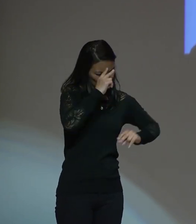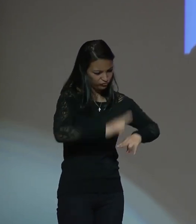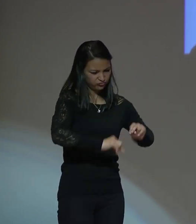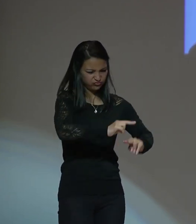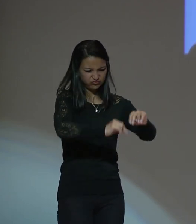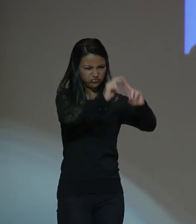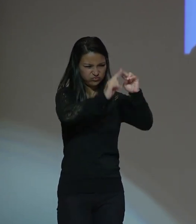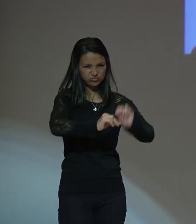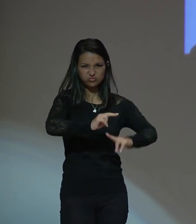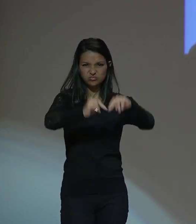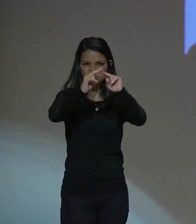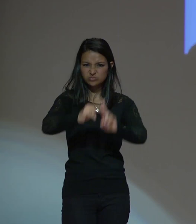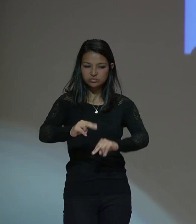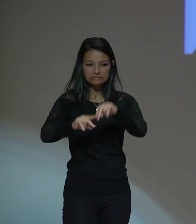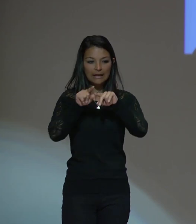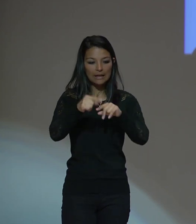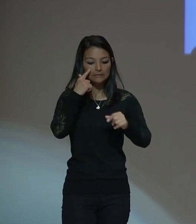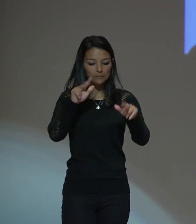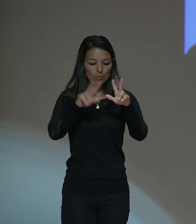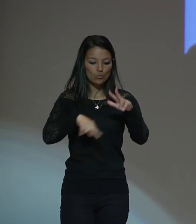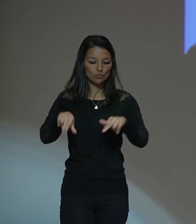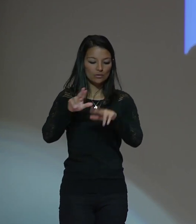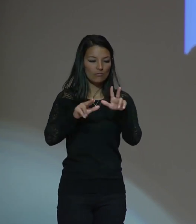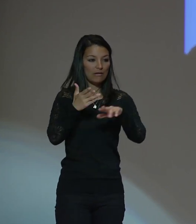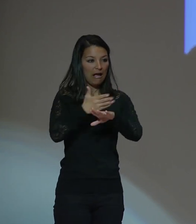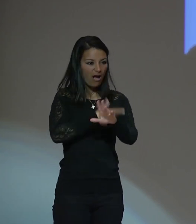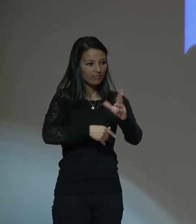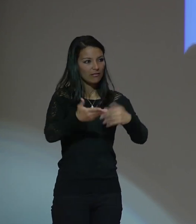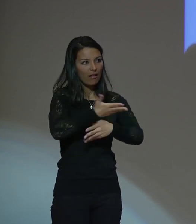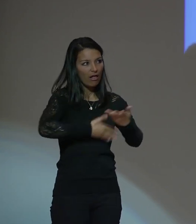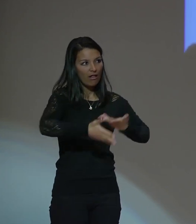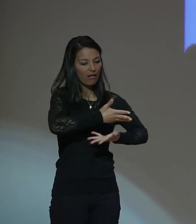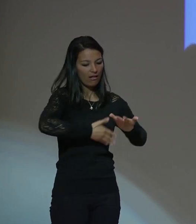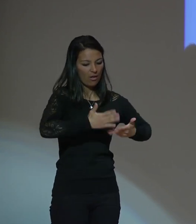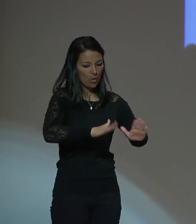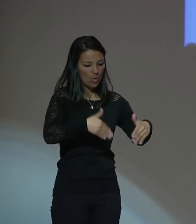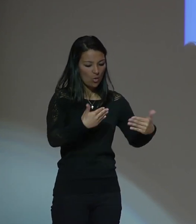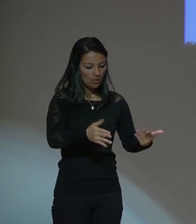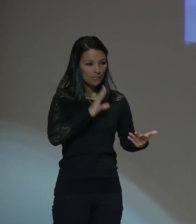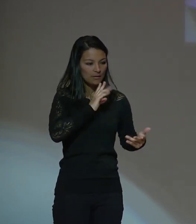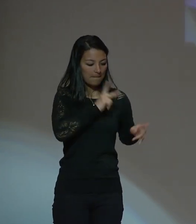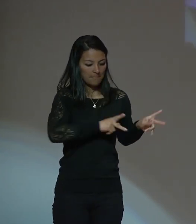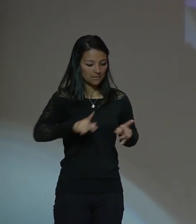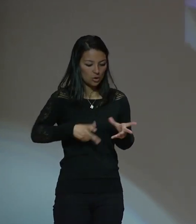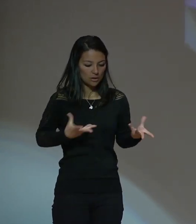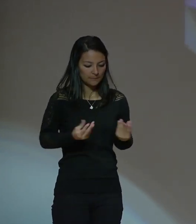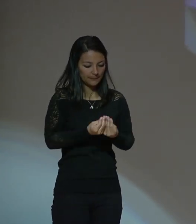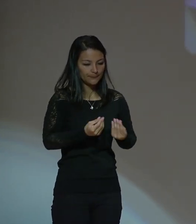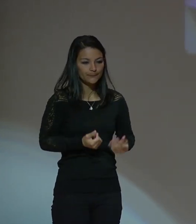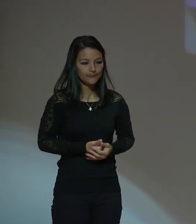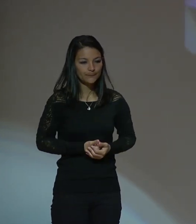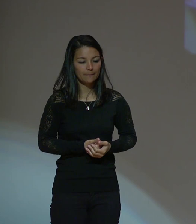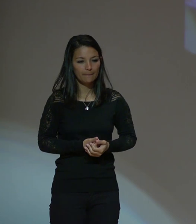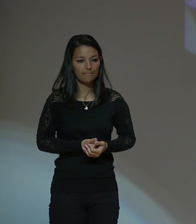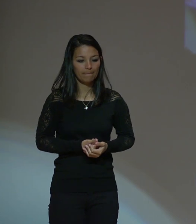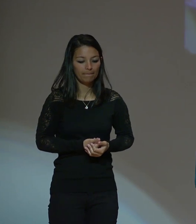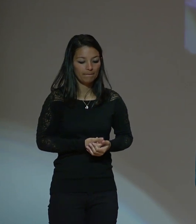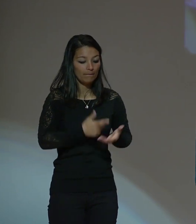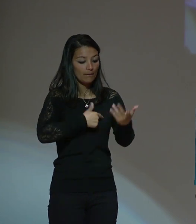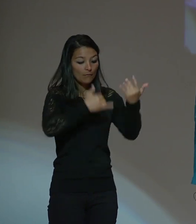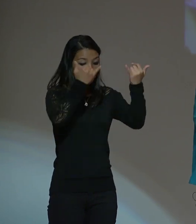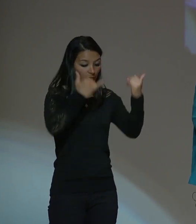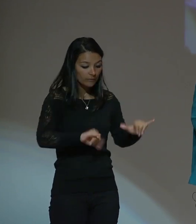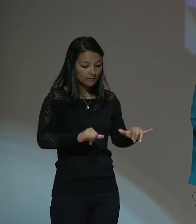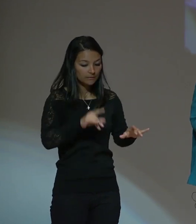con pieza por pieza discutido entre la población. Y al